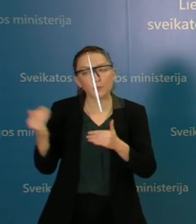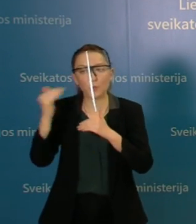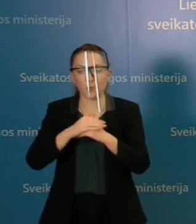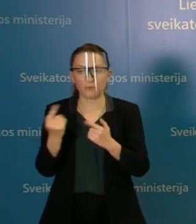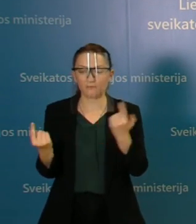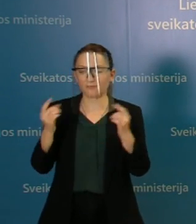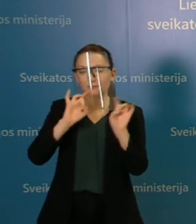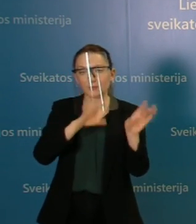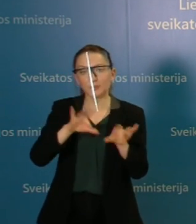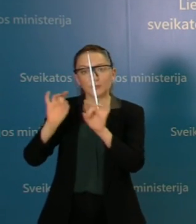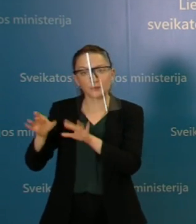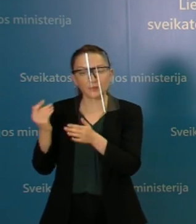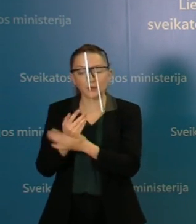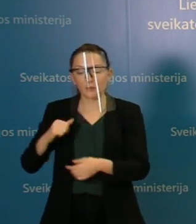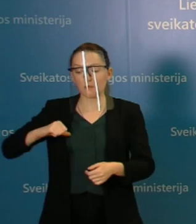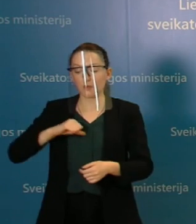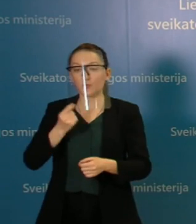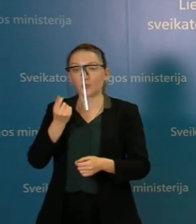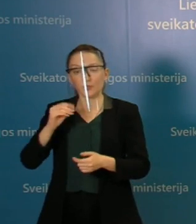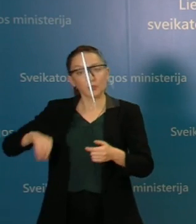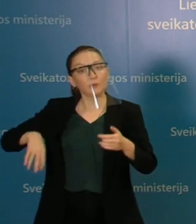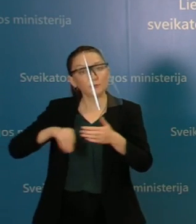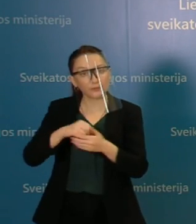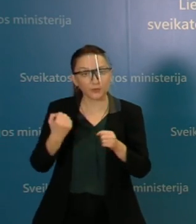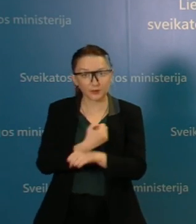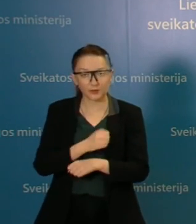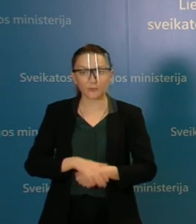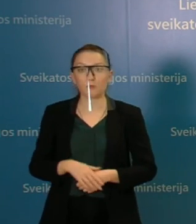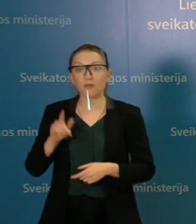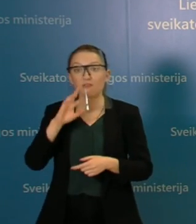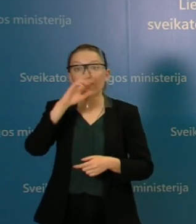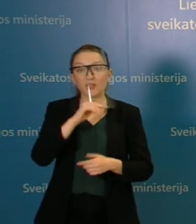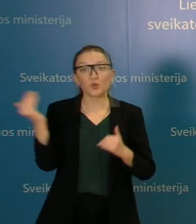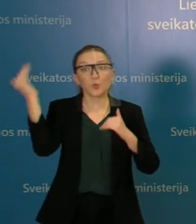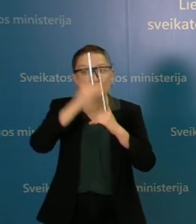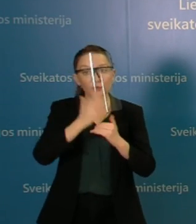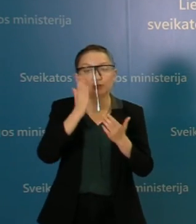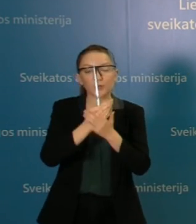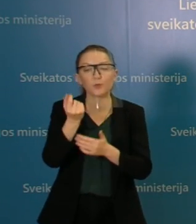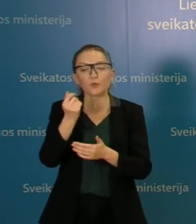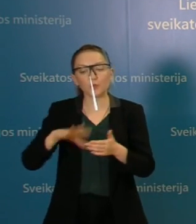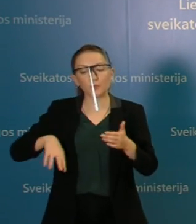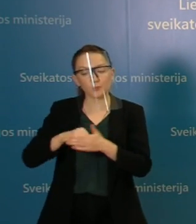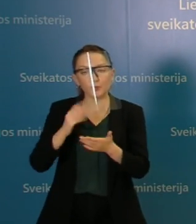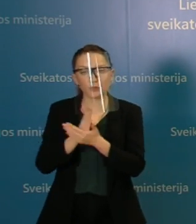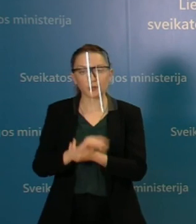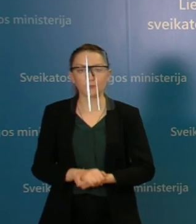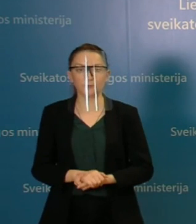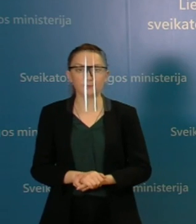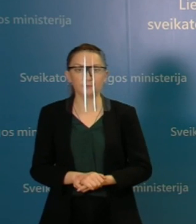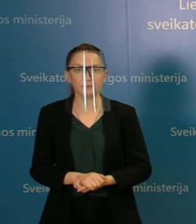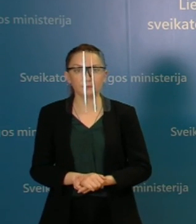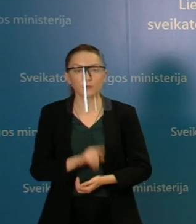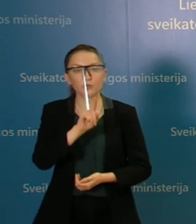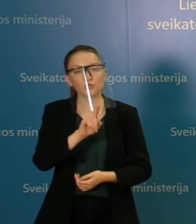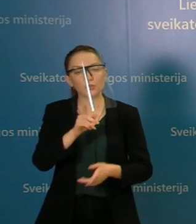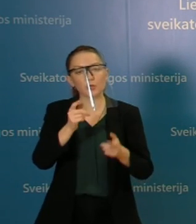Tai yra tai, ką tenka primokėti. Vaistai yra kompensuojami šitiem vaikam. Ir čia yra